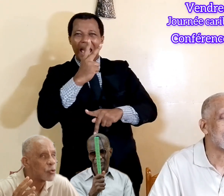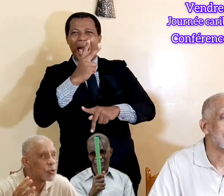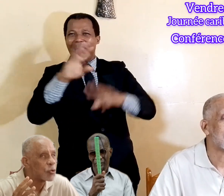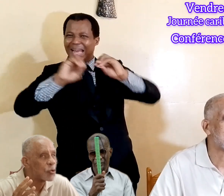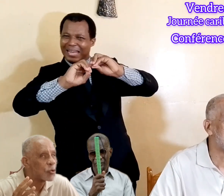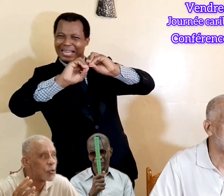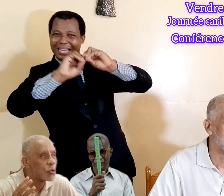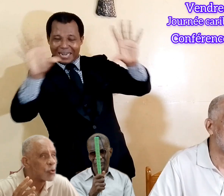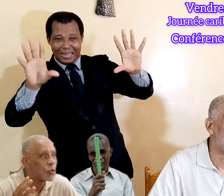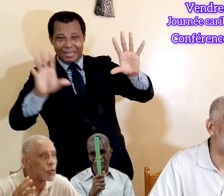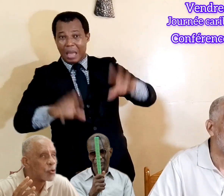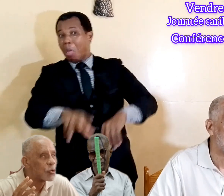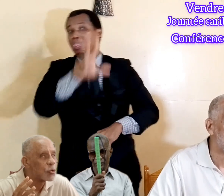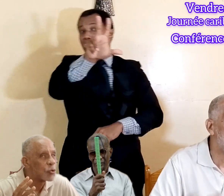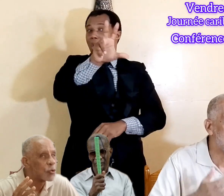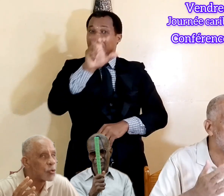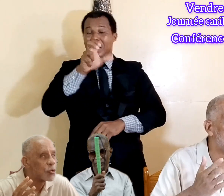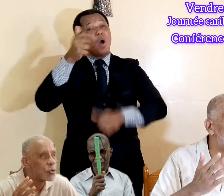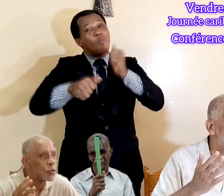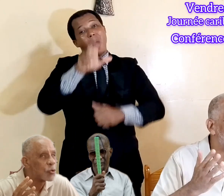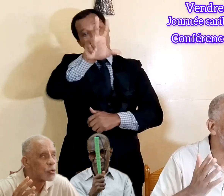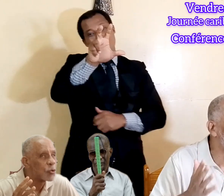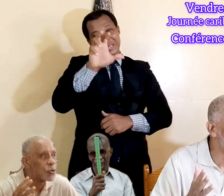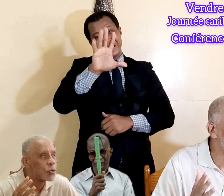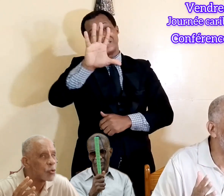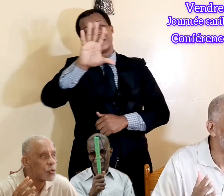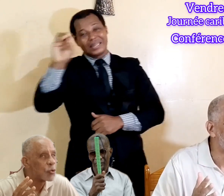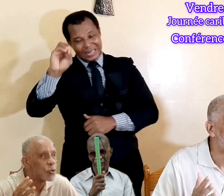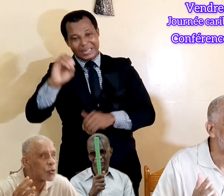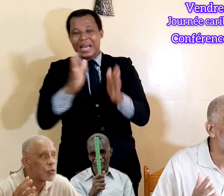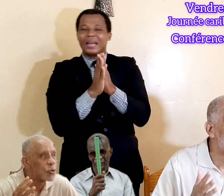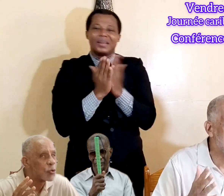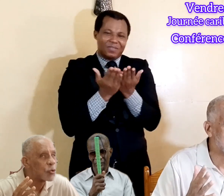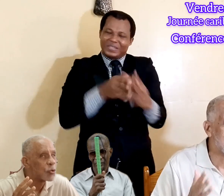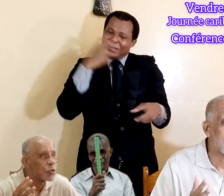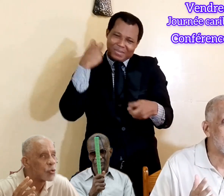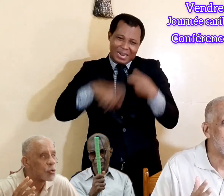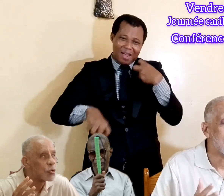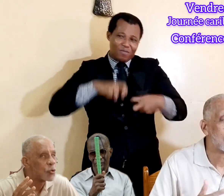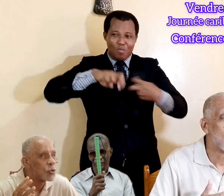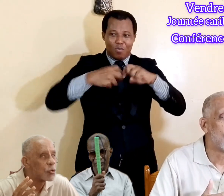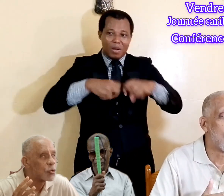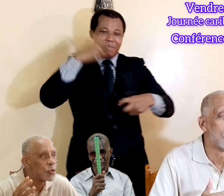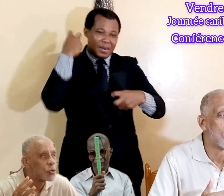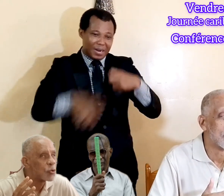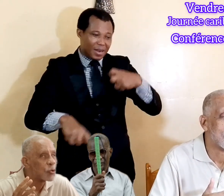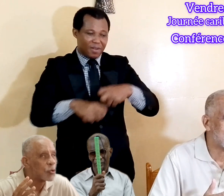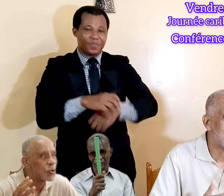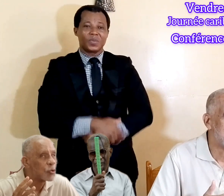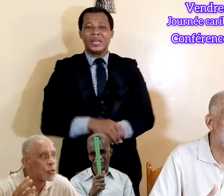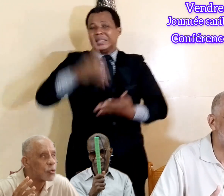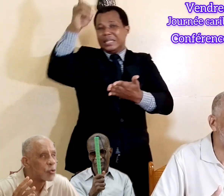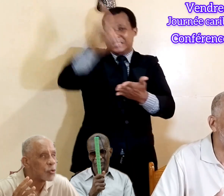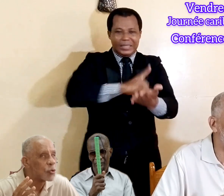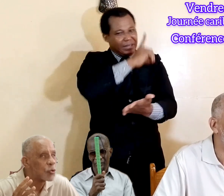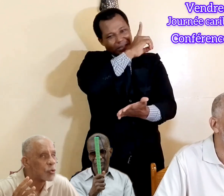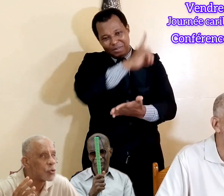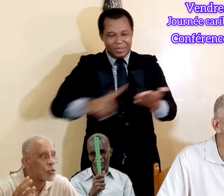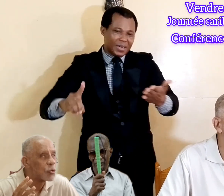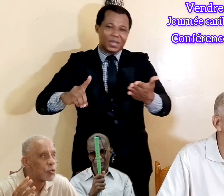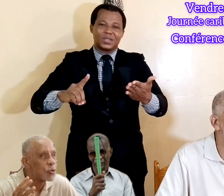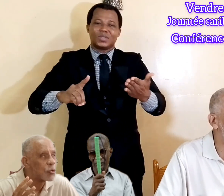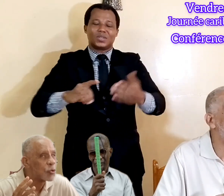30 secondes. Donc, ce n'est pas terrible ça, ce n'est pas terrible, sauf forme de discrimination,